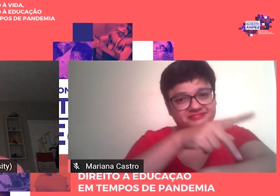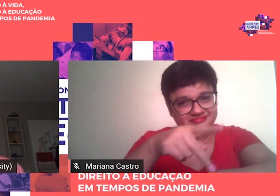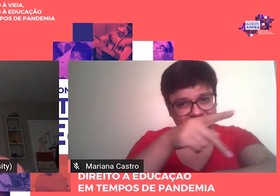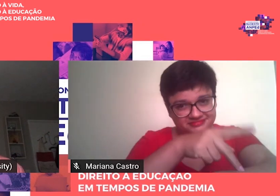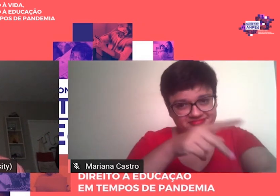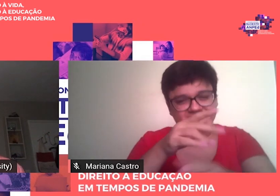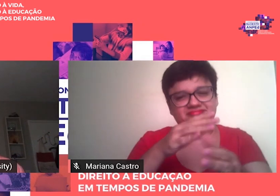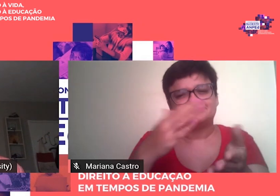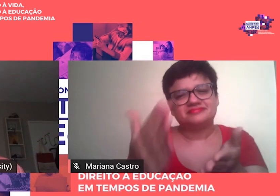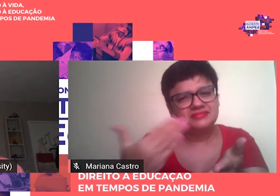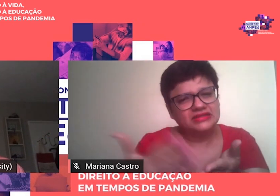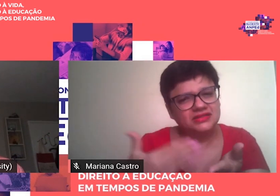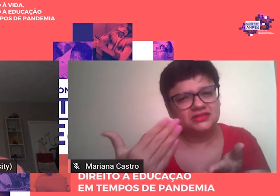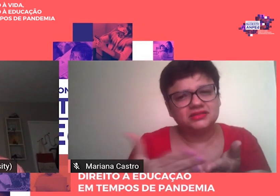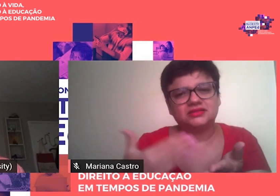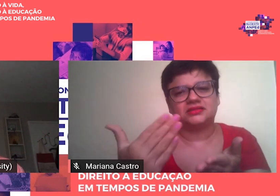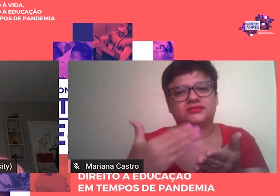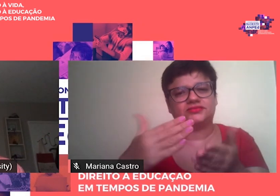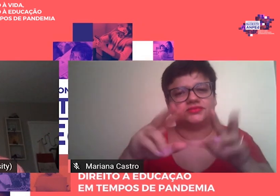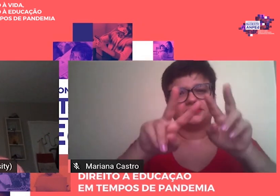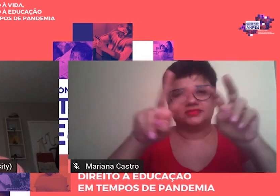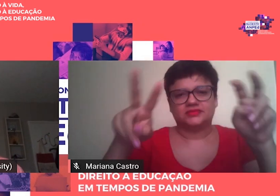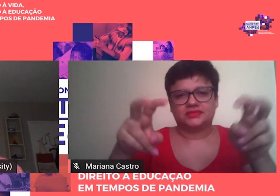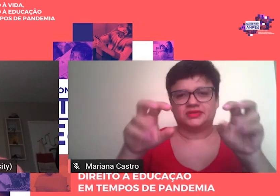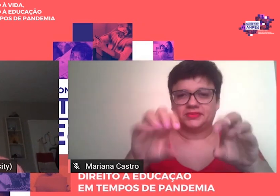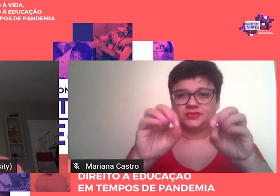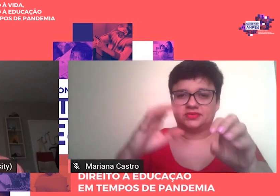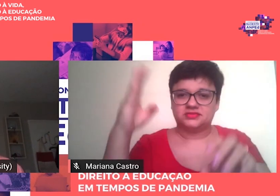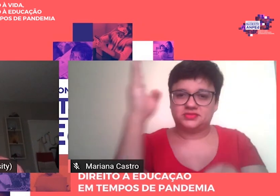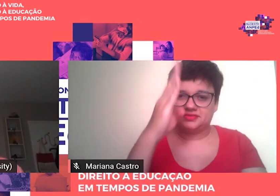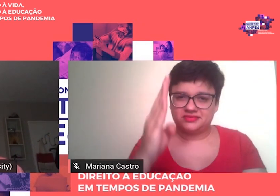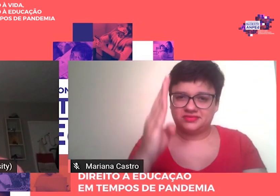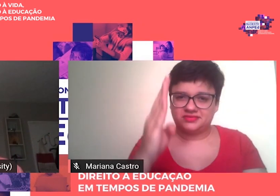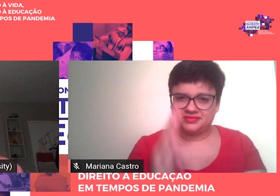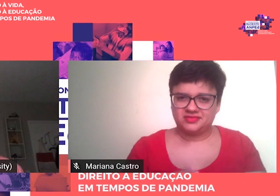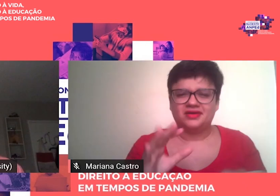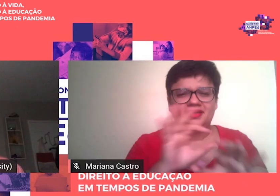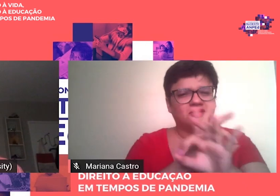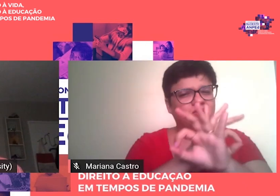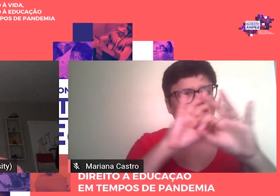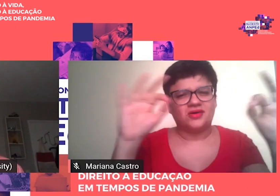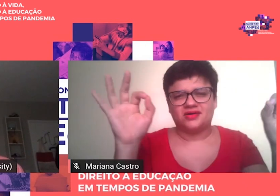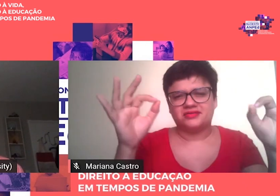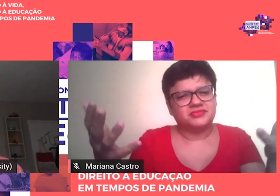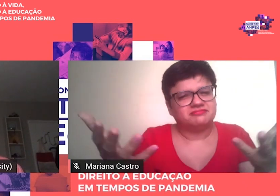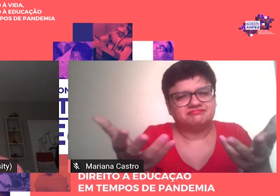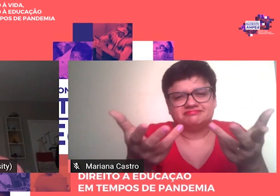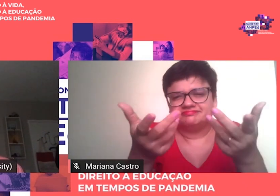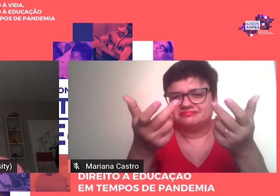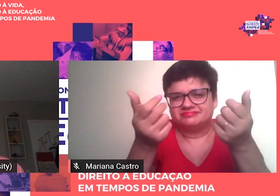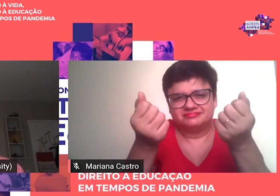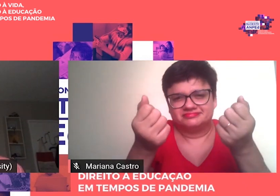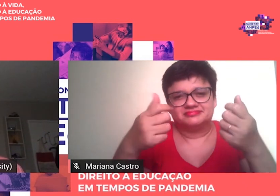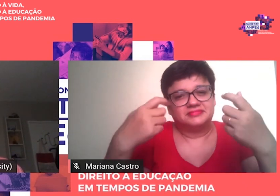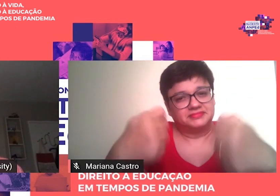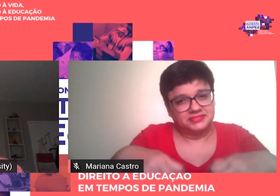livros Sobre educação De Brasil É fantástica Merece Um lugar De destaque